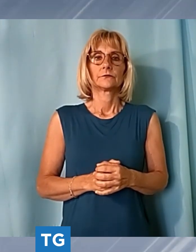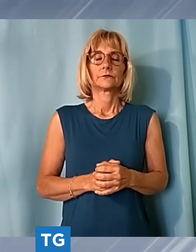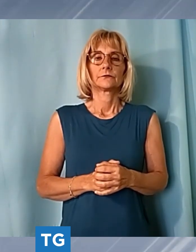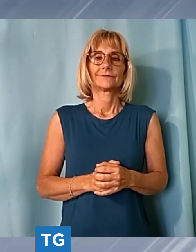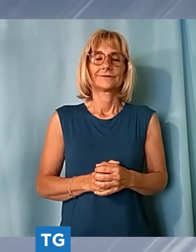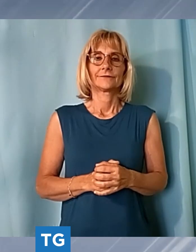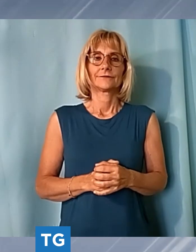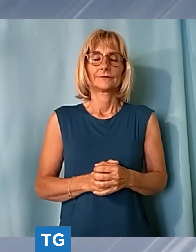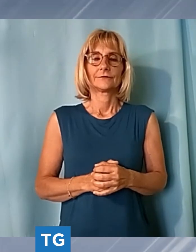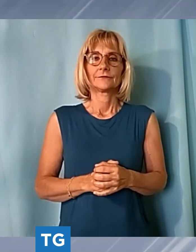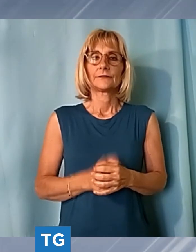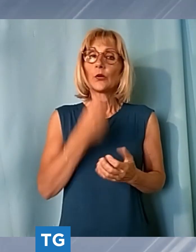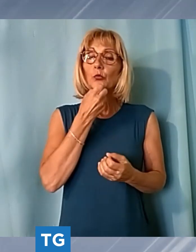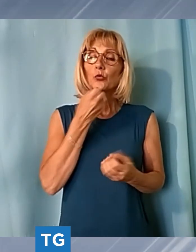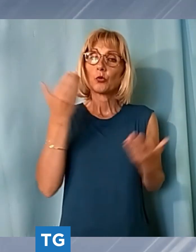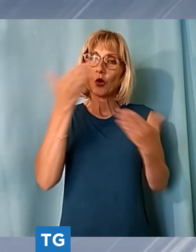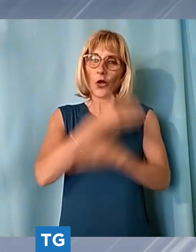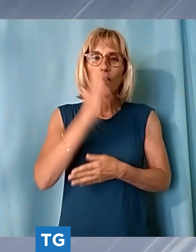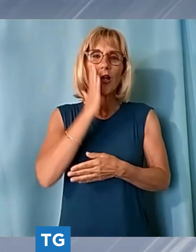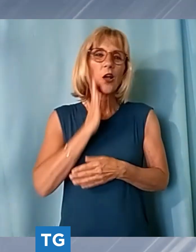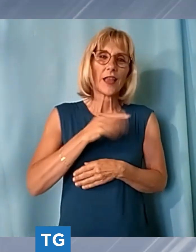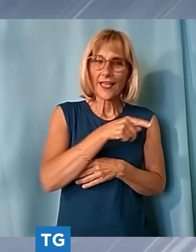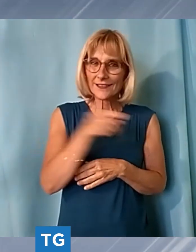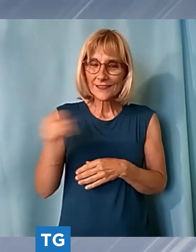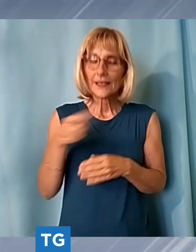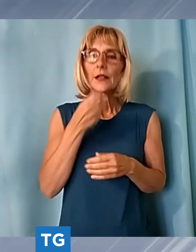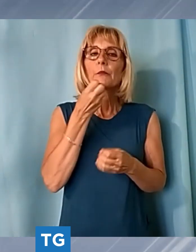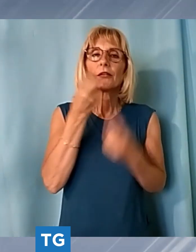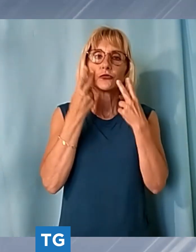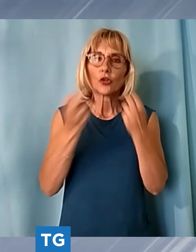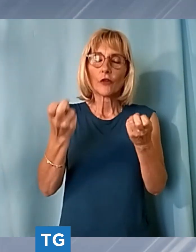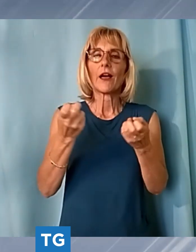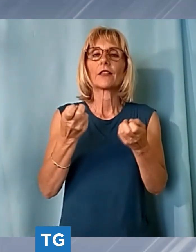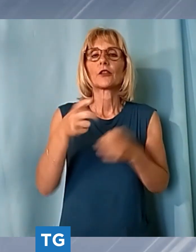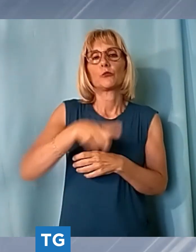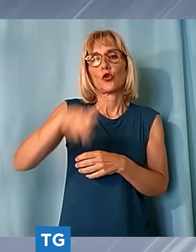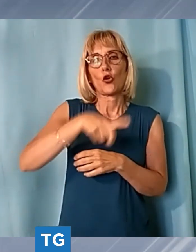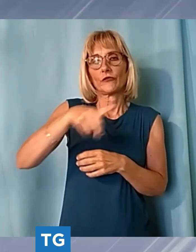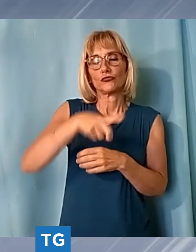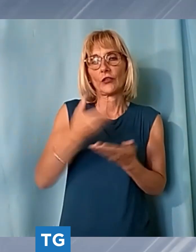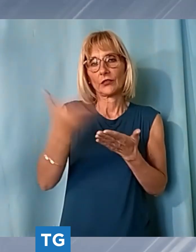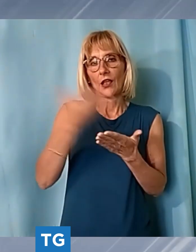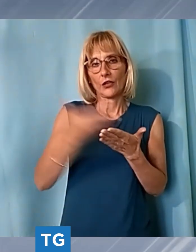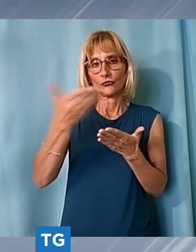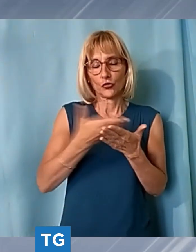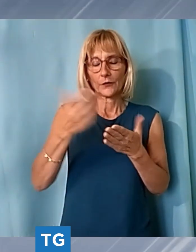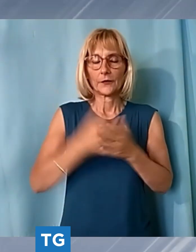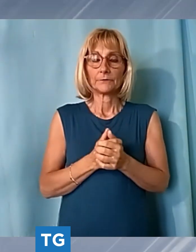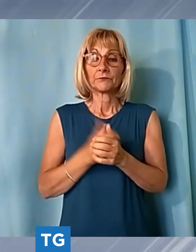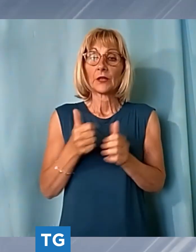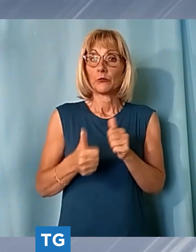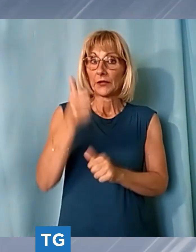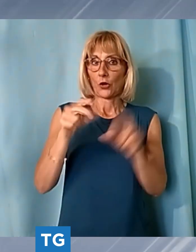a tutti voi la più cordiale buonasera e ben ritrovati per questa edizione provinciale del tg noi che apriamo con la cronaca e con